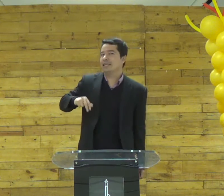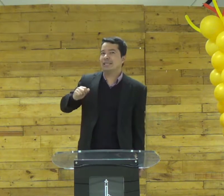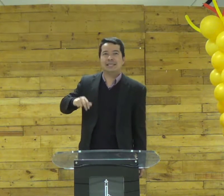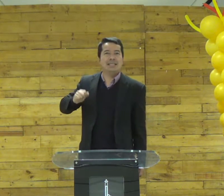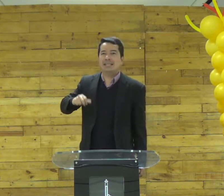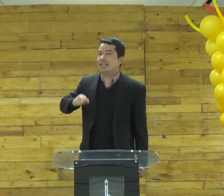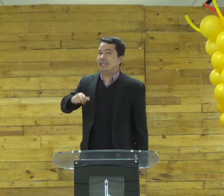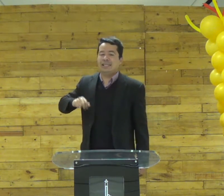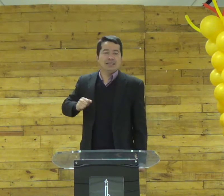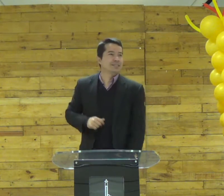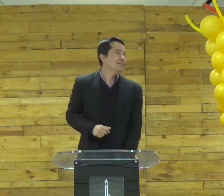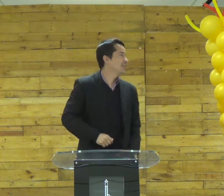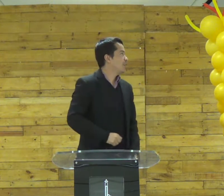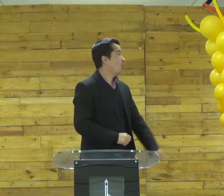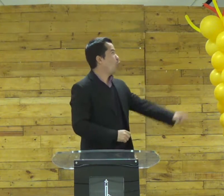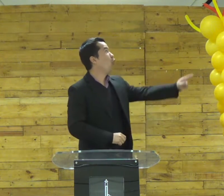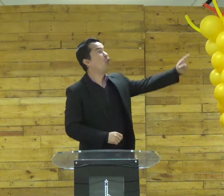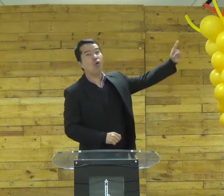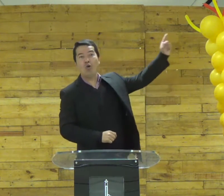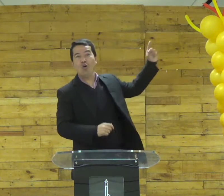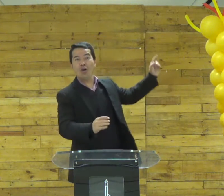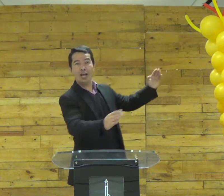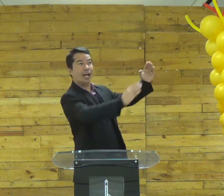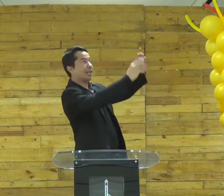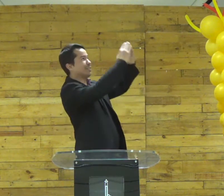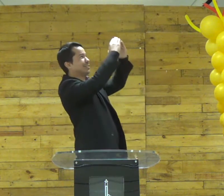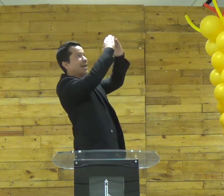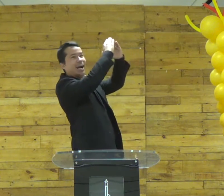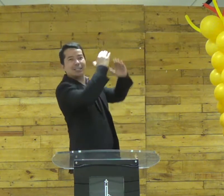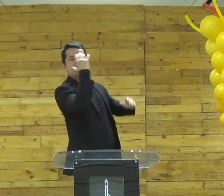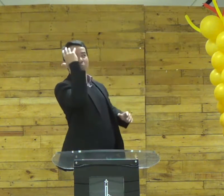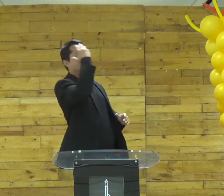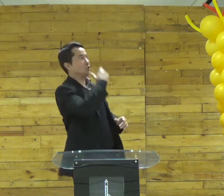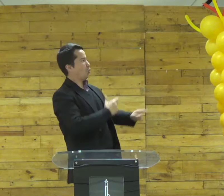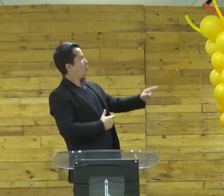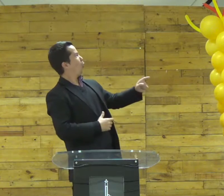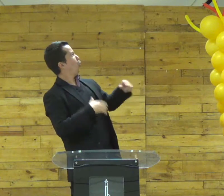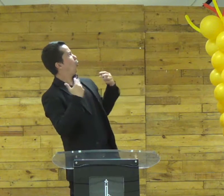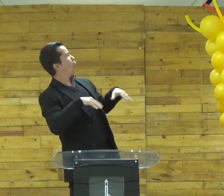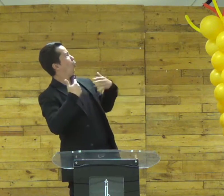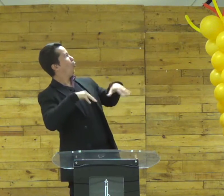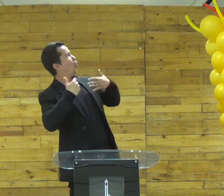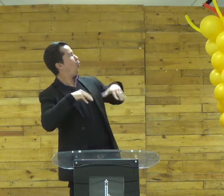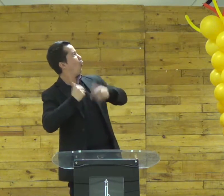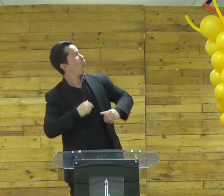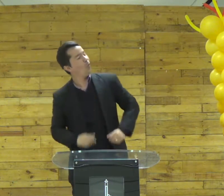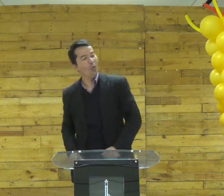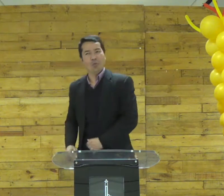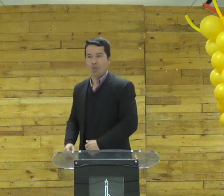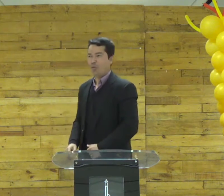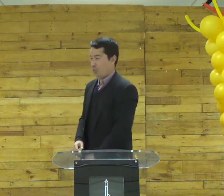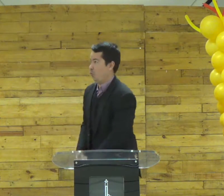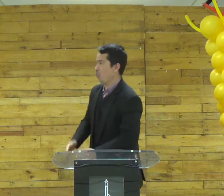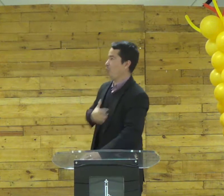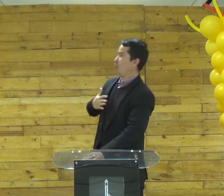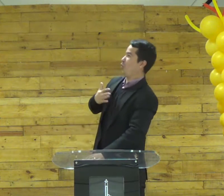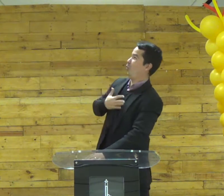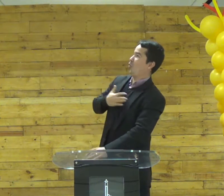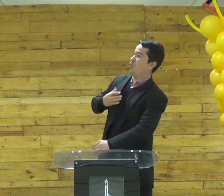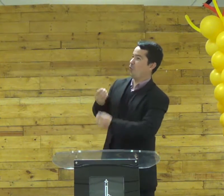e vai andando nossa olha aquilo olha aquela casa linda caramba e vai andando nossa